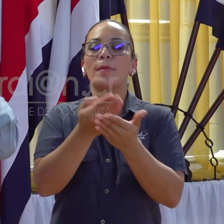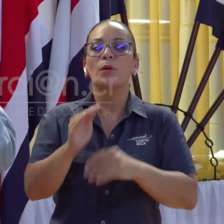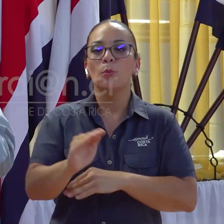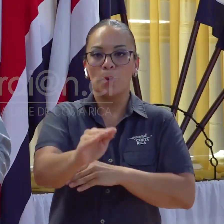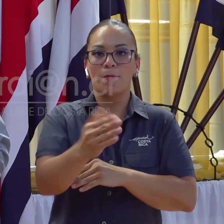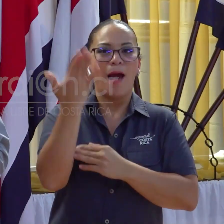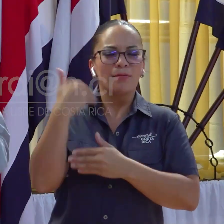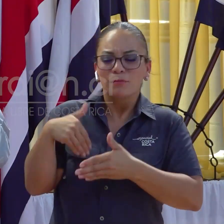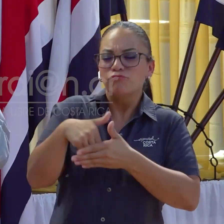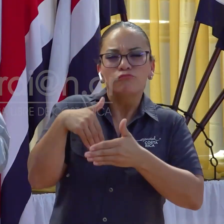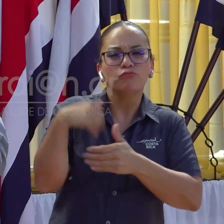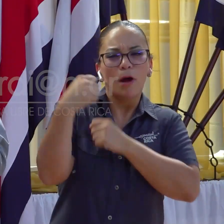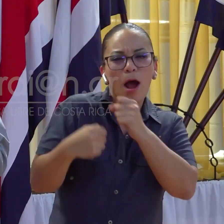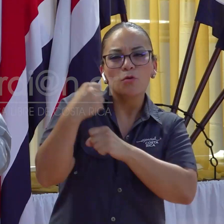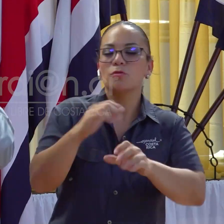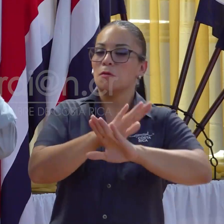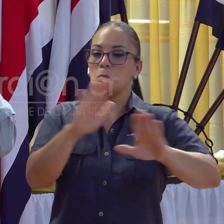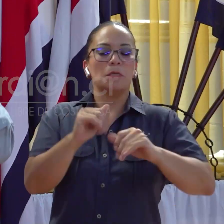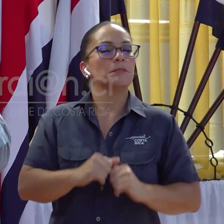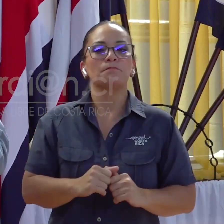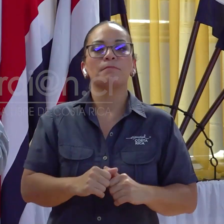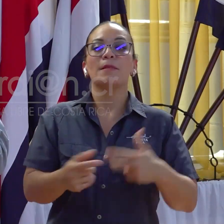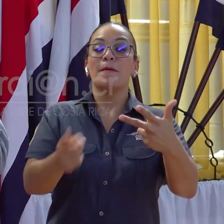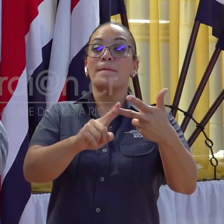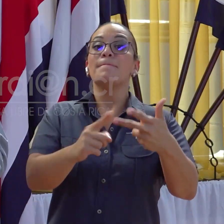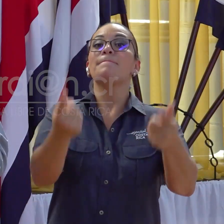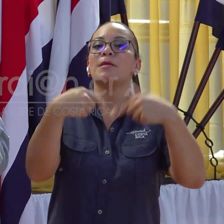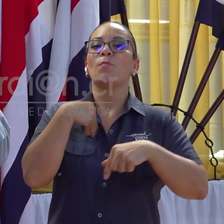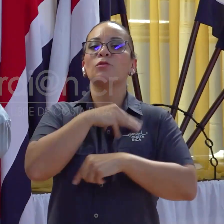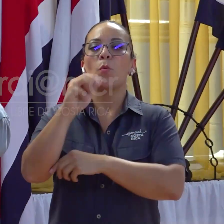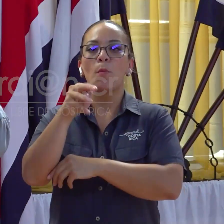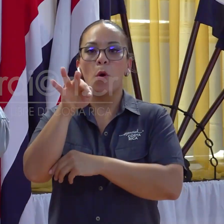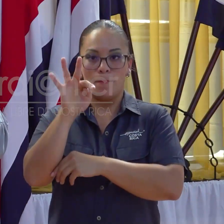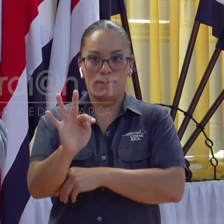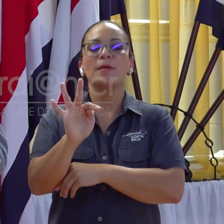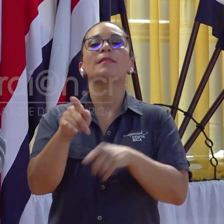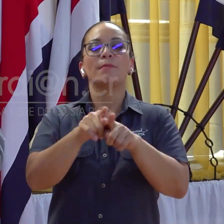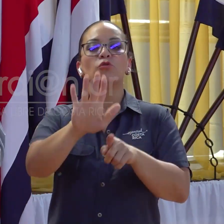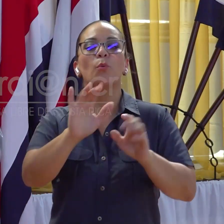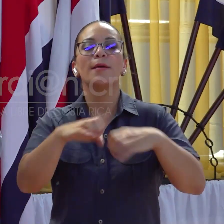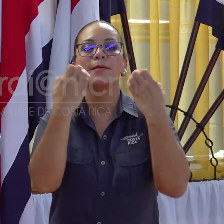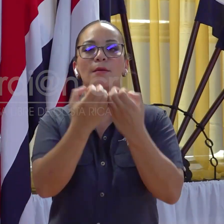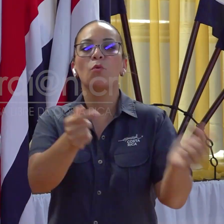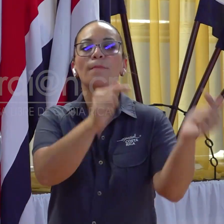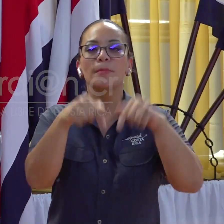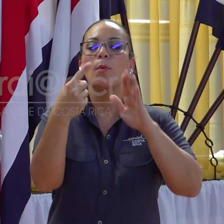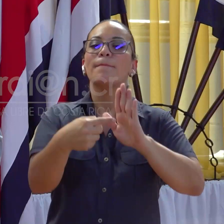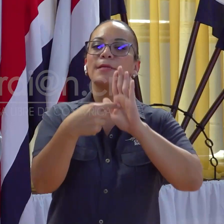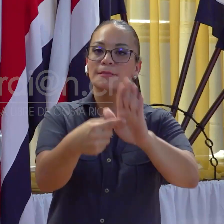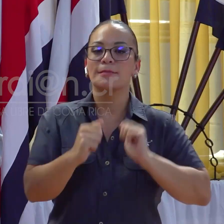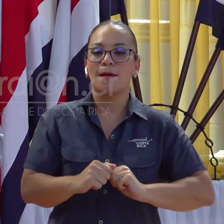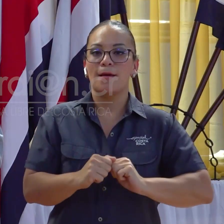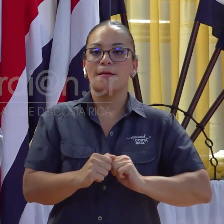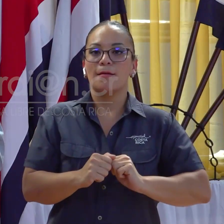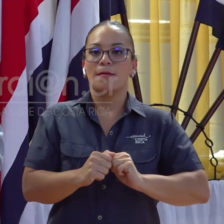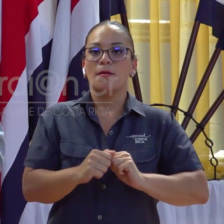trabó por años. Vino el ministro del MOP y su equipo a presentar la